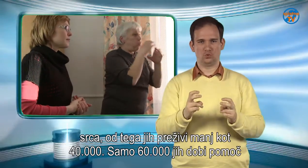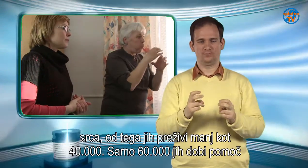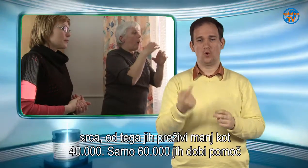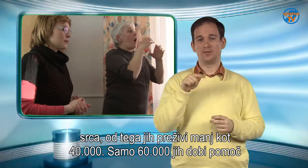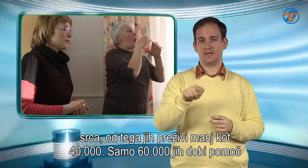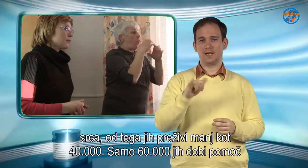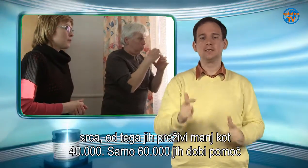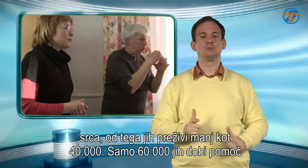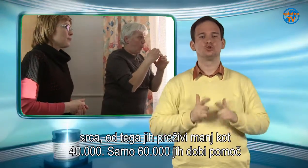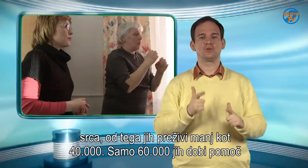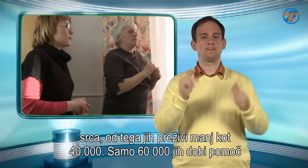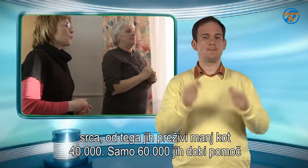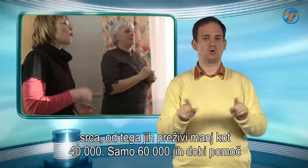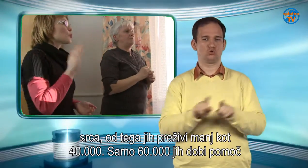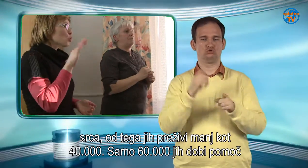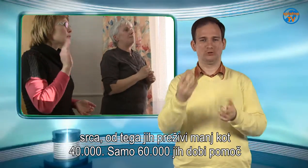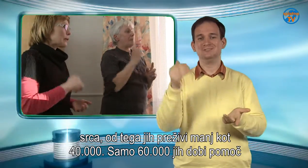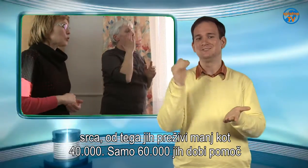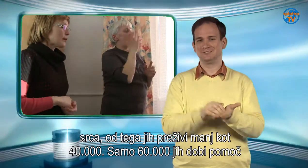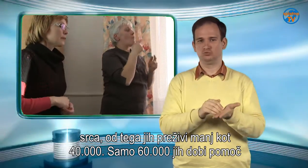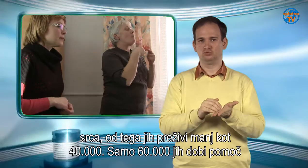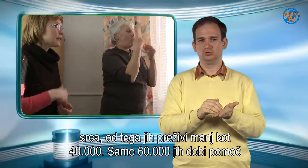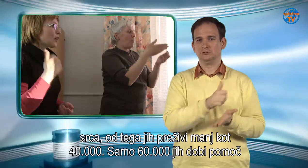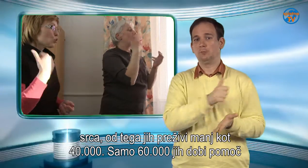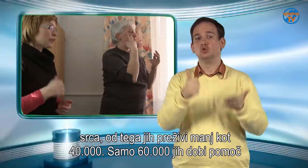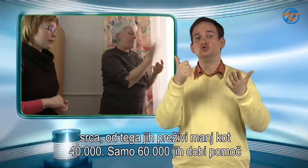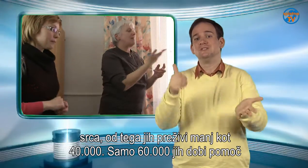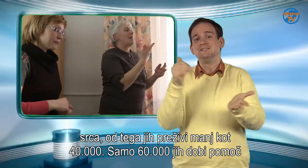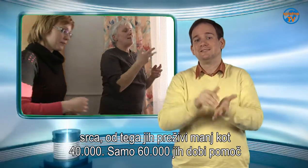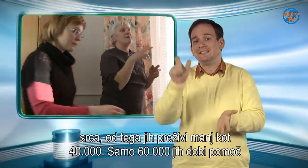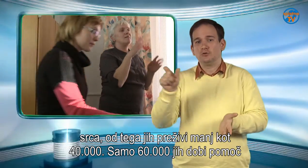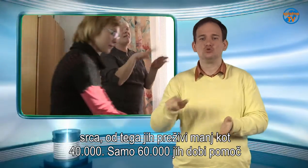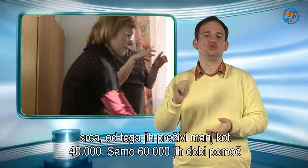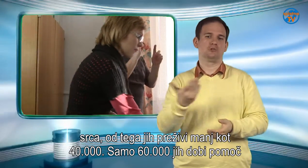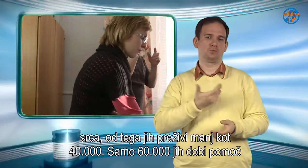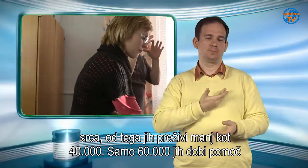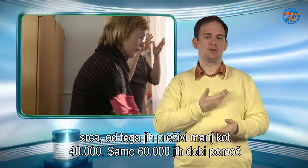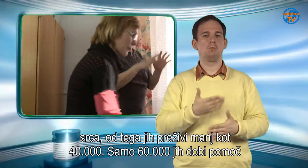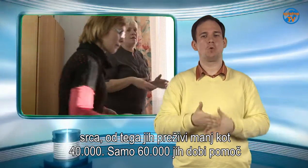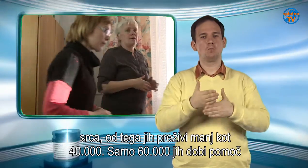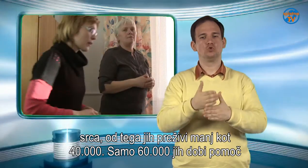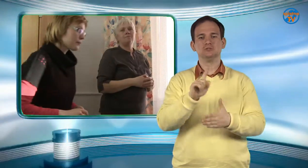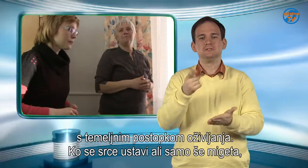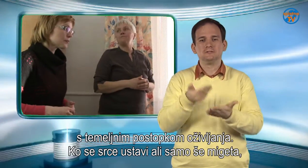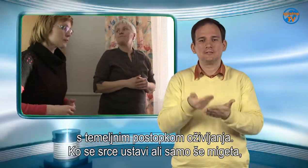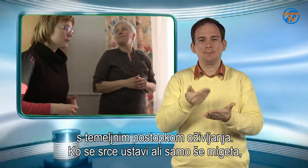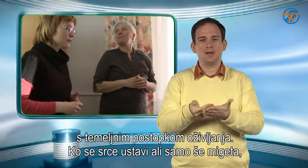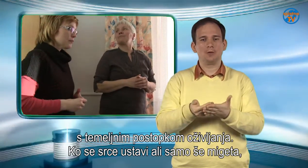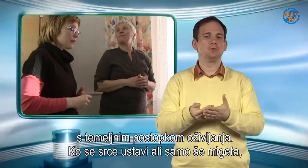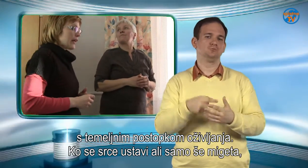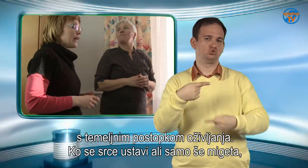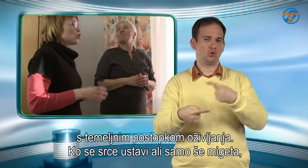od tega jih preživi manj kot 40 tisoč. Samo 60 tisoč jih dobi pomoč s temeljnim postopkom